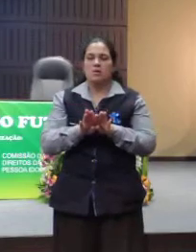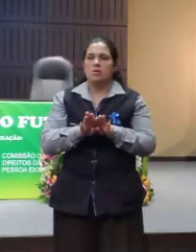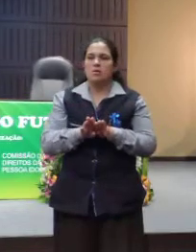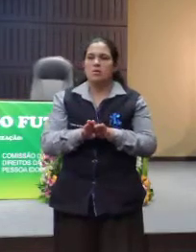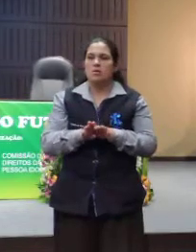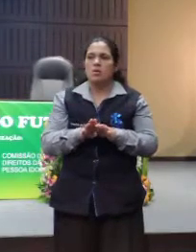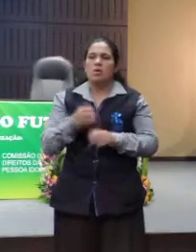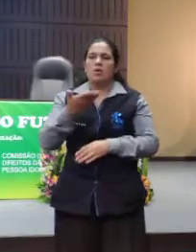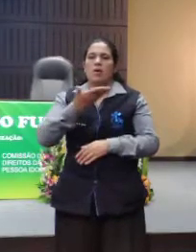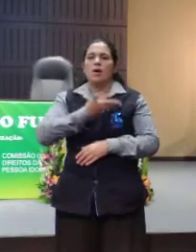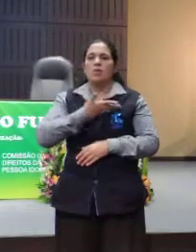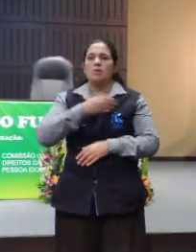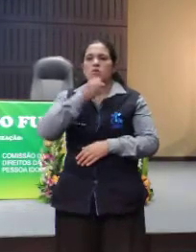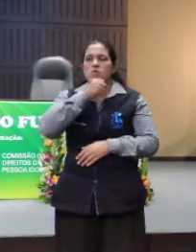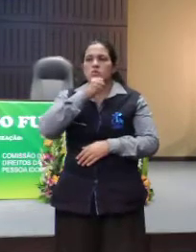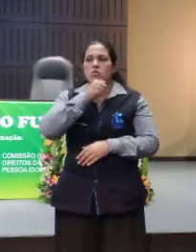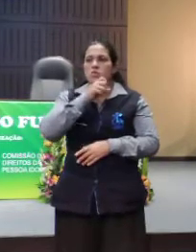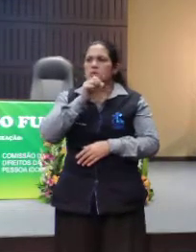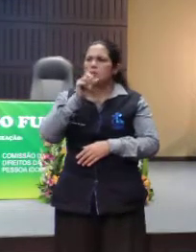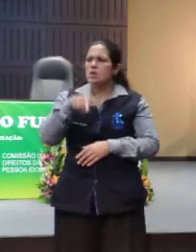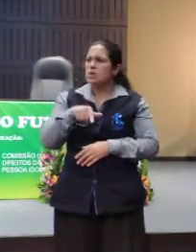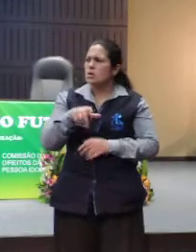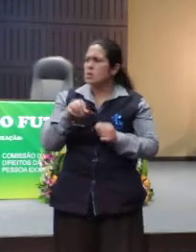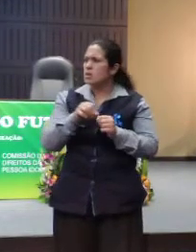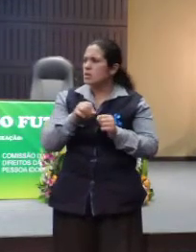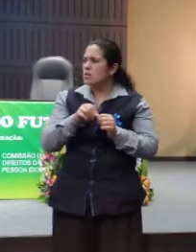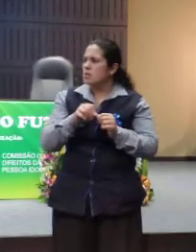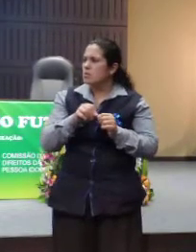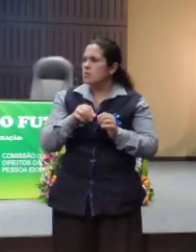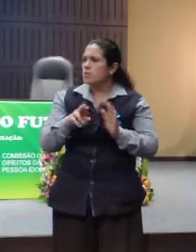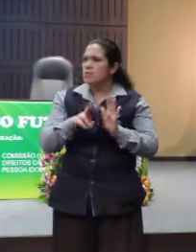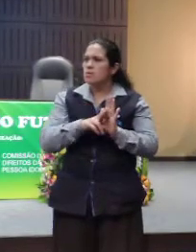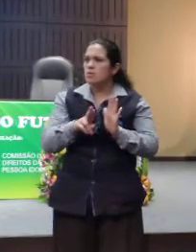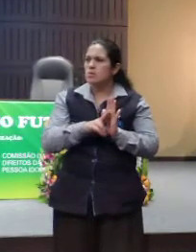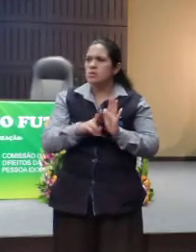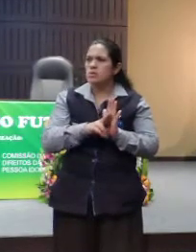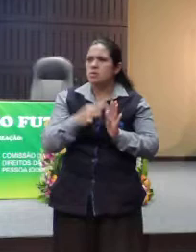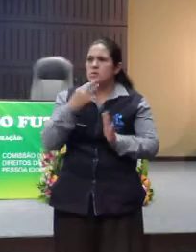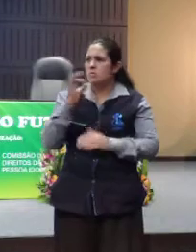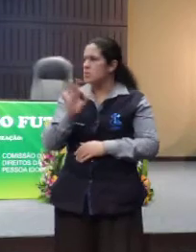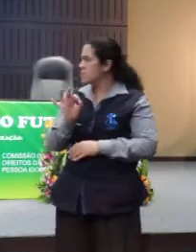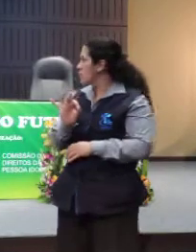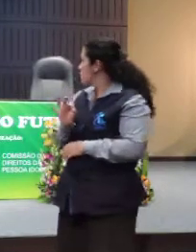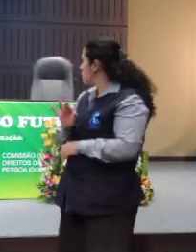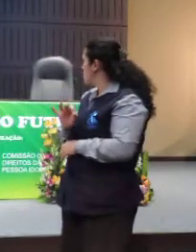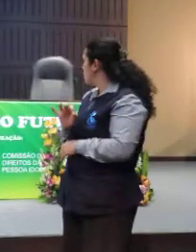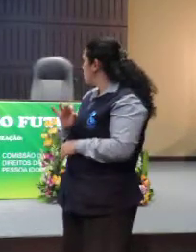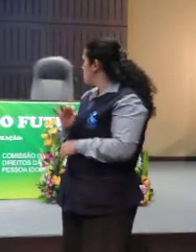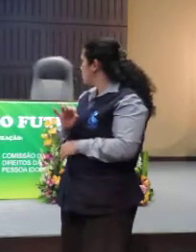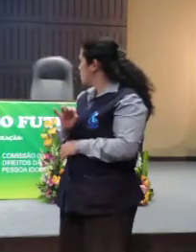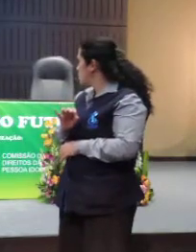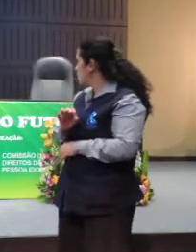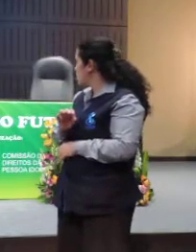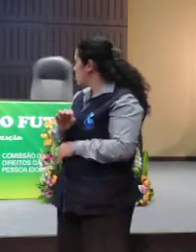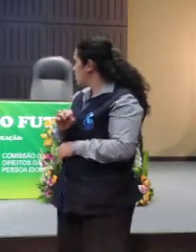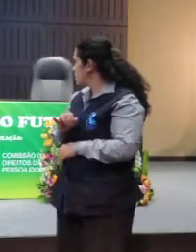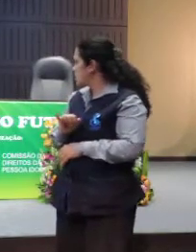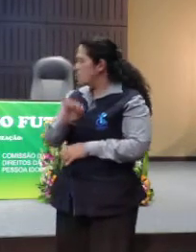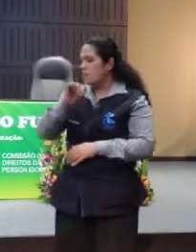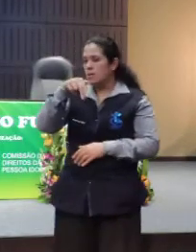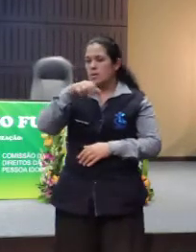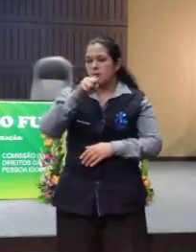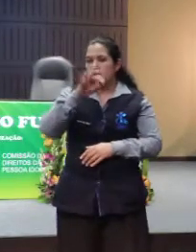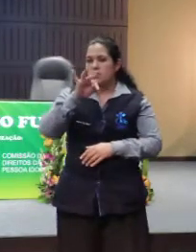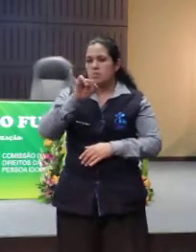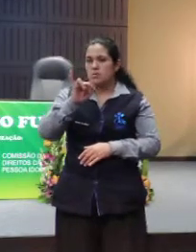do Ledoso. Não sei quem representa ainda, não tive a oportunidade de conhecer, mas... É você mesmo. É você mesmo? É você tá vendo? É uma